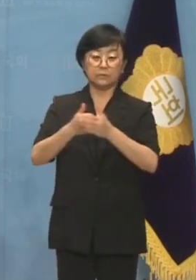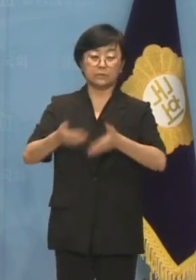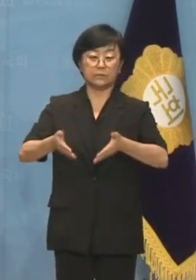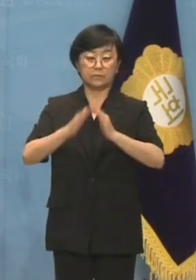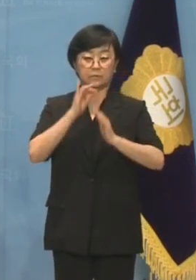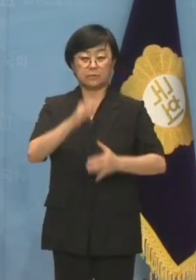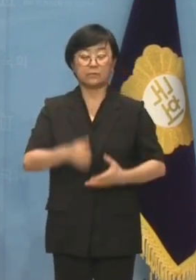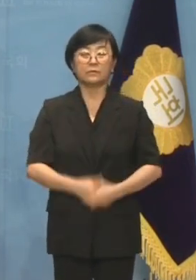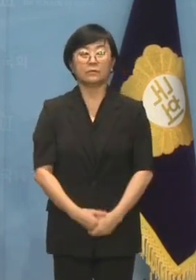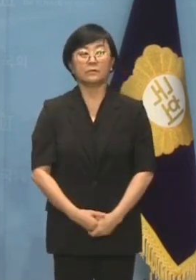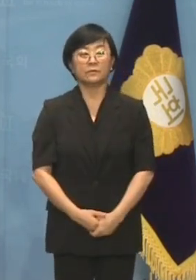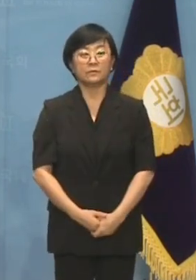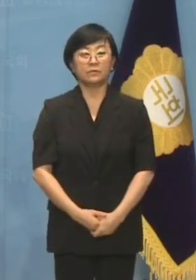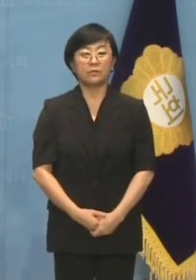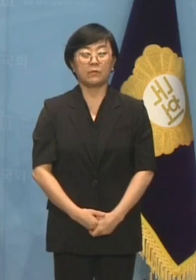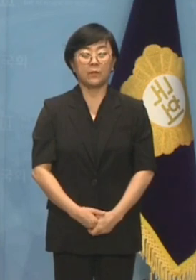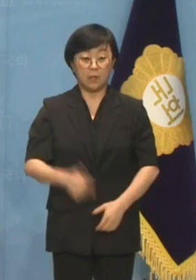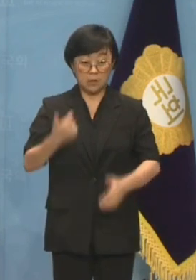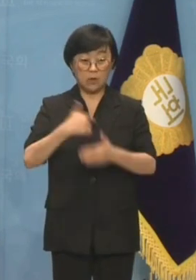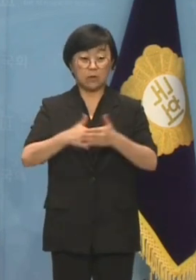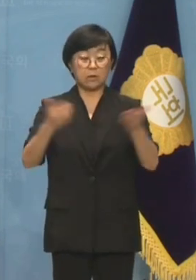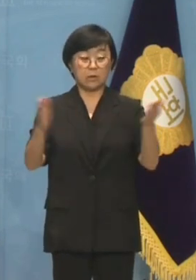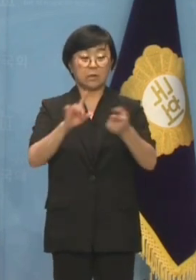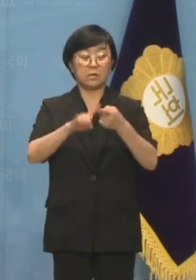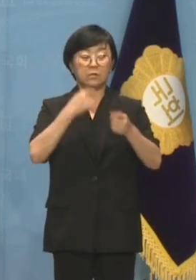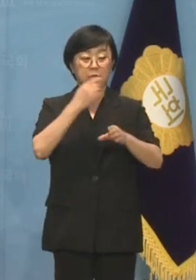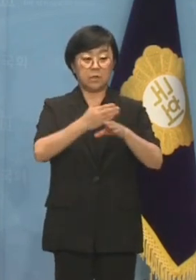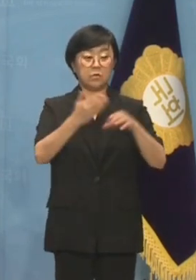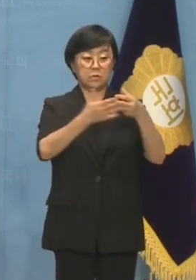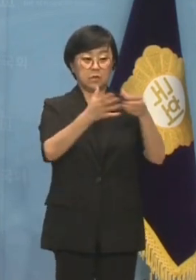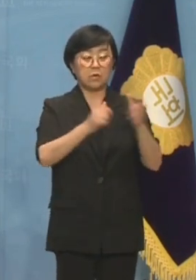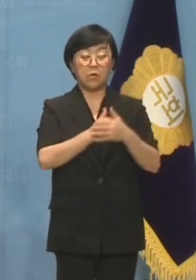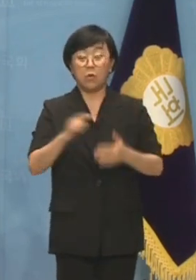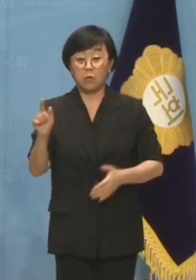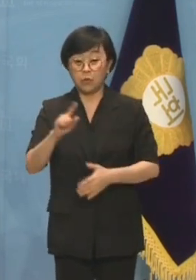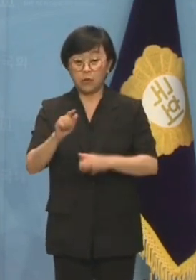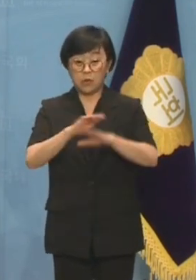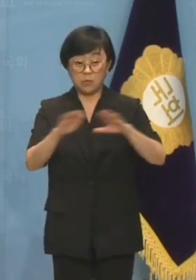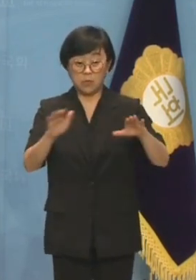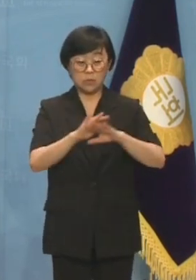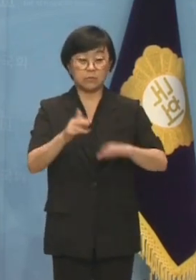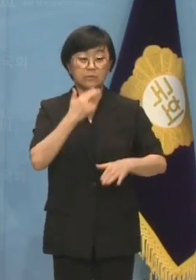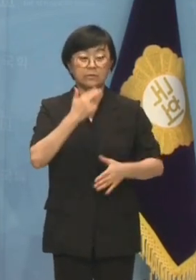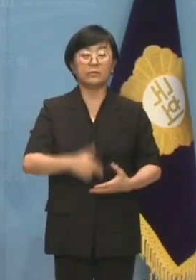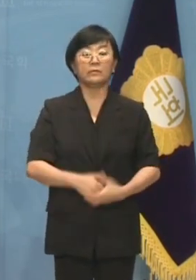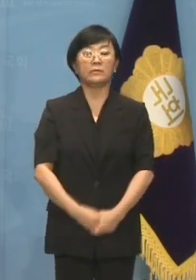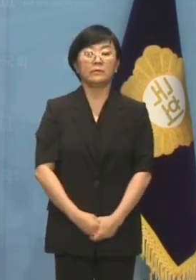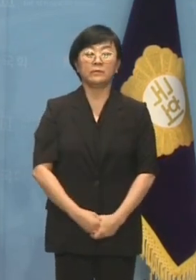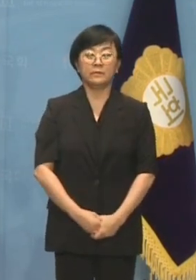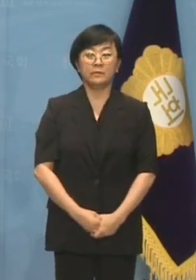설치했습니다. 이러한 사실들에 대해 민주당은 그 어떠한 해명도 없었습니다.